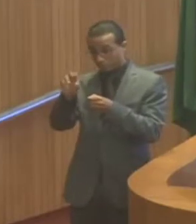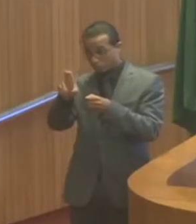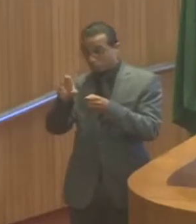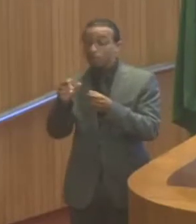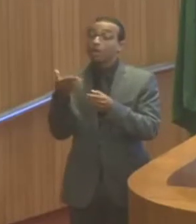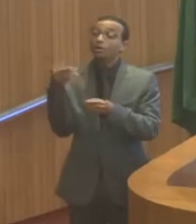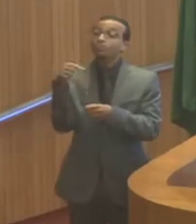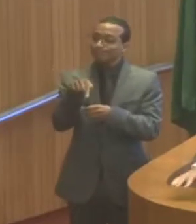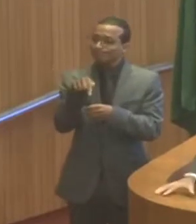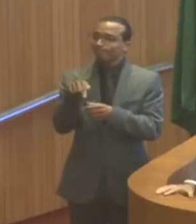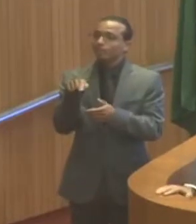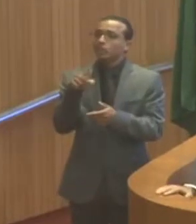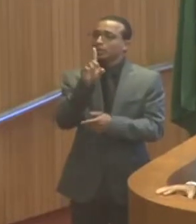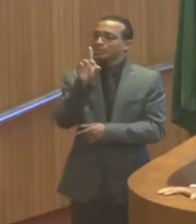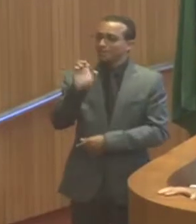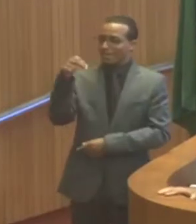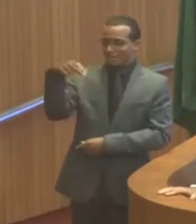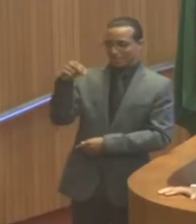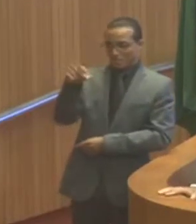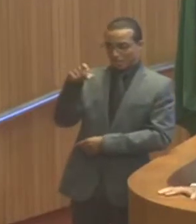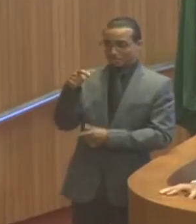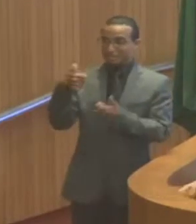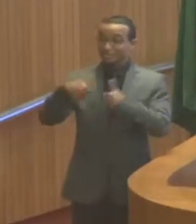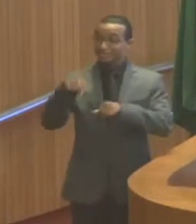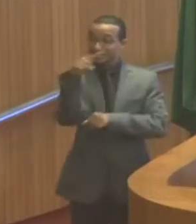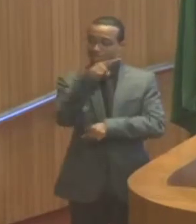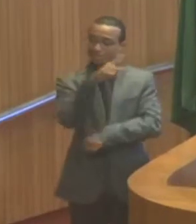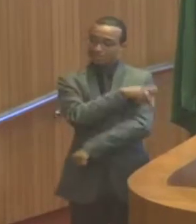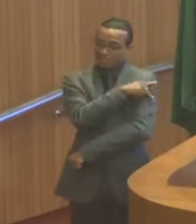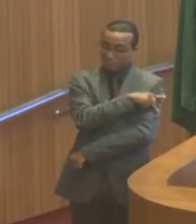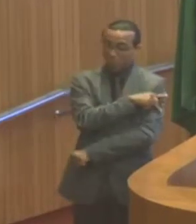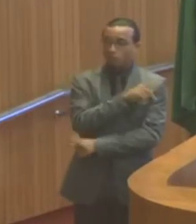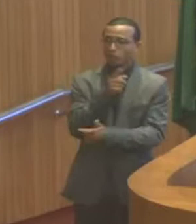que trata o mesmo projeto, deputado Magro Bracelar, lá no Piauí.